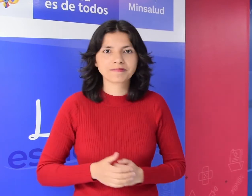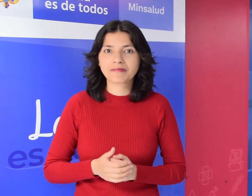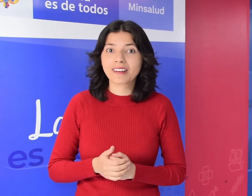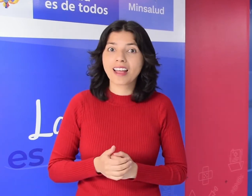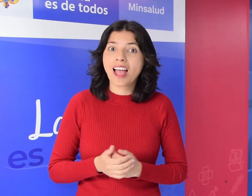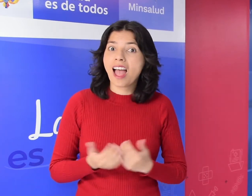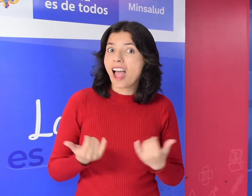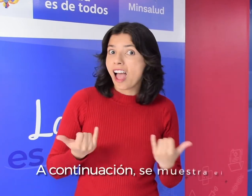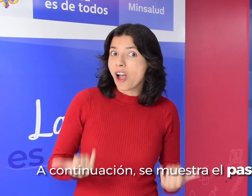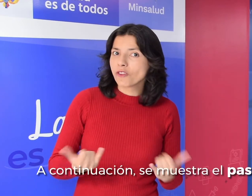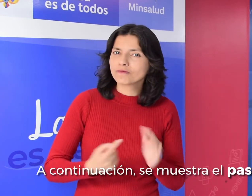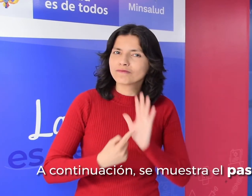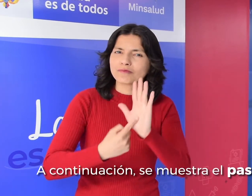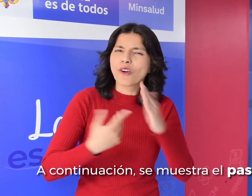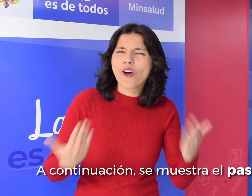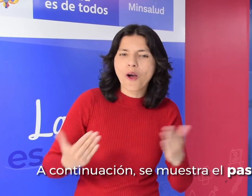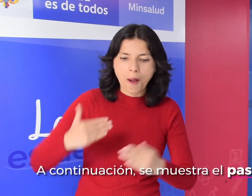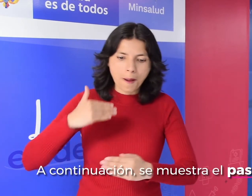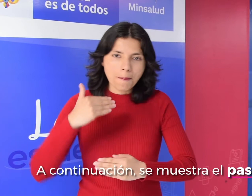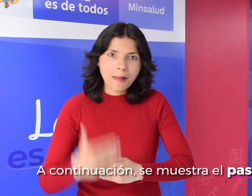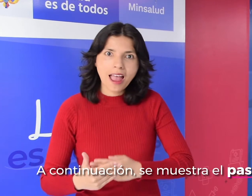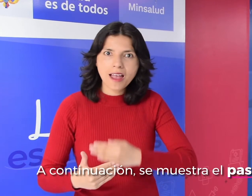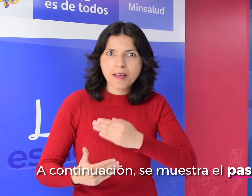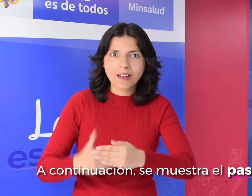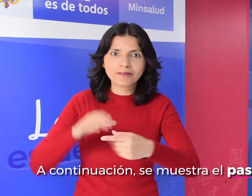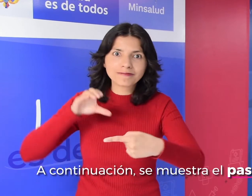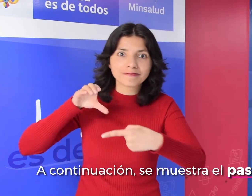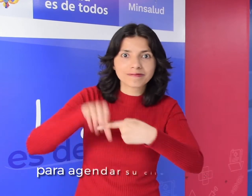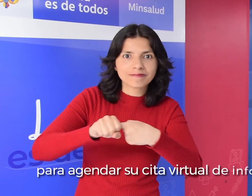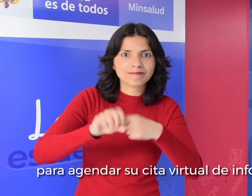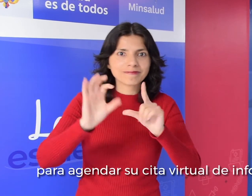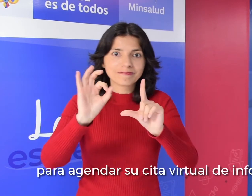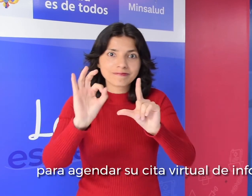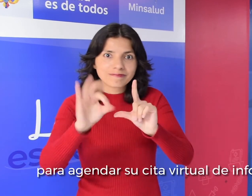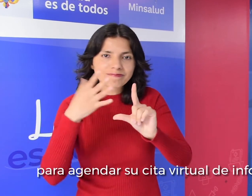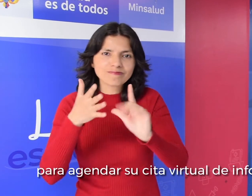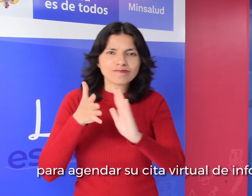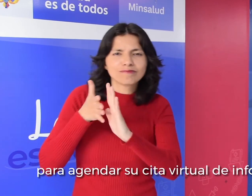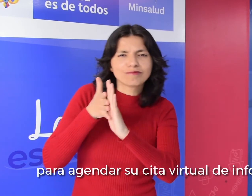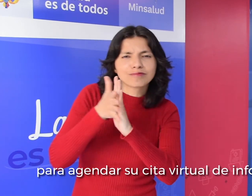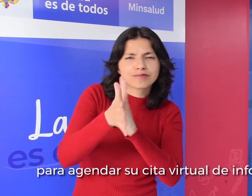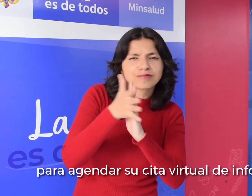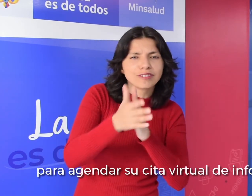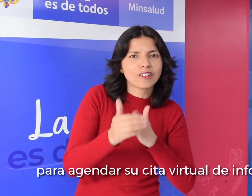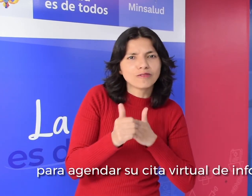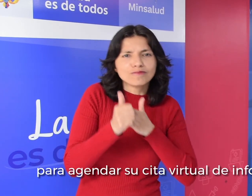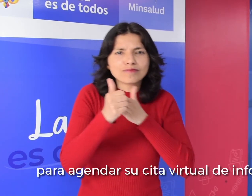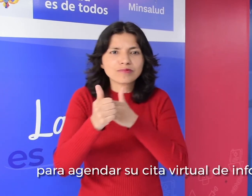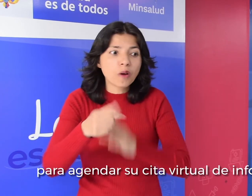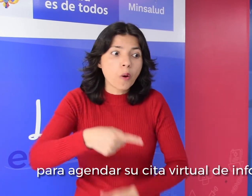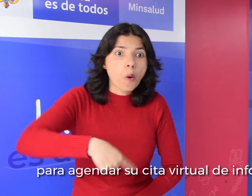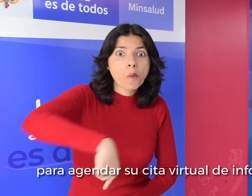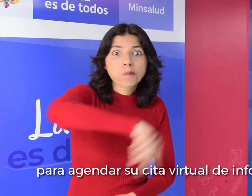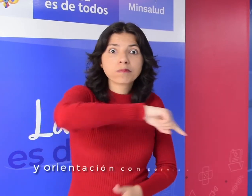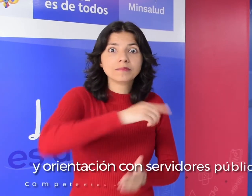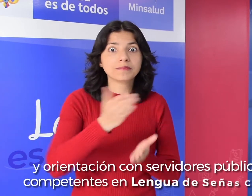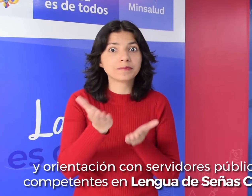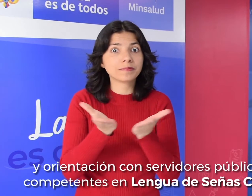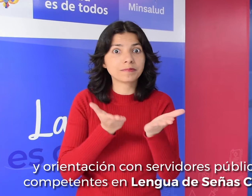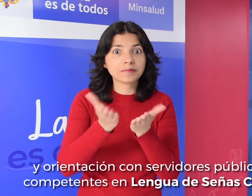A continuación se muestra el paso a paso para agendar su cita virtual de información y